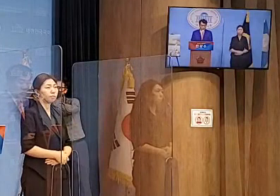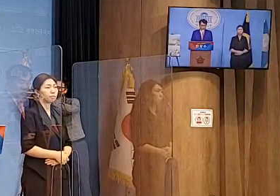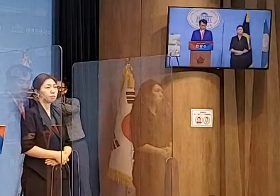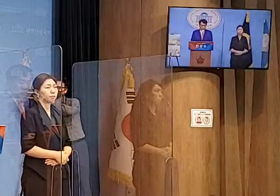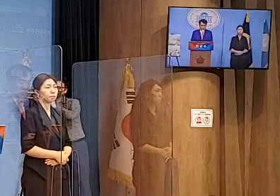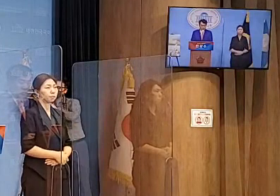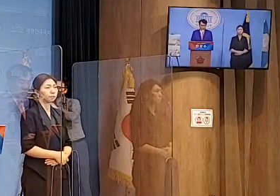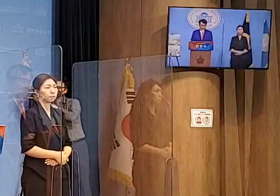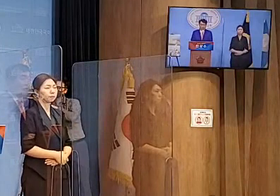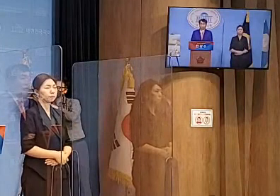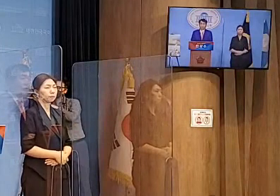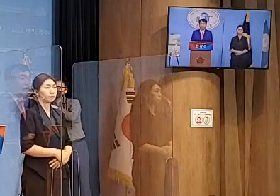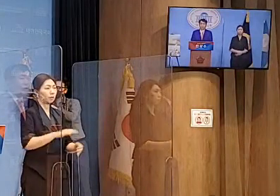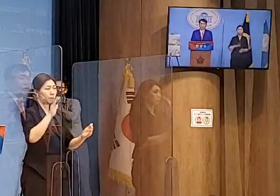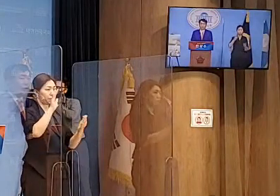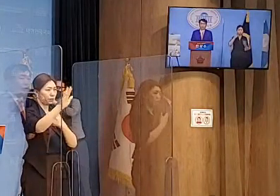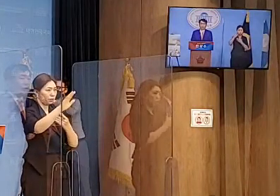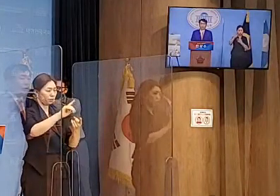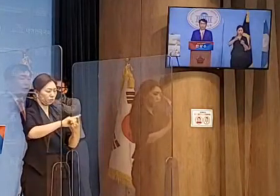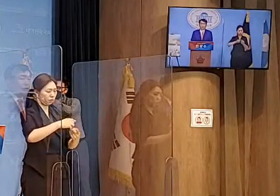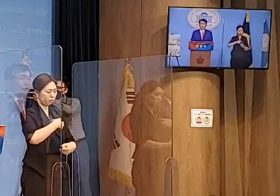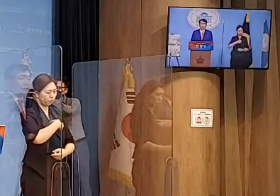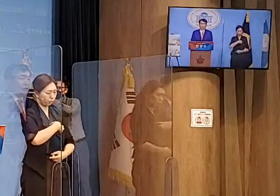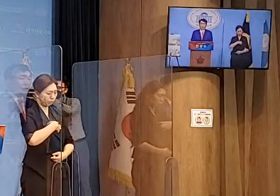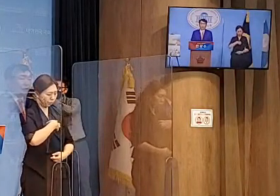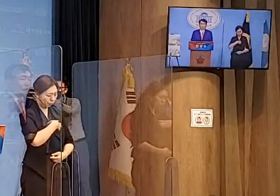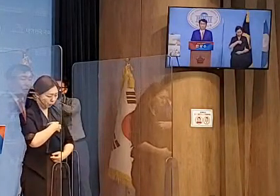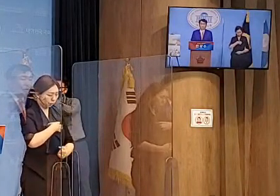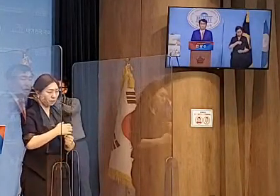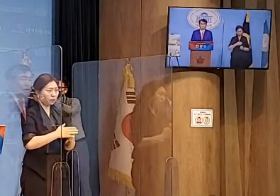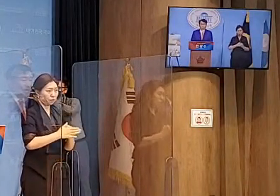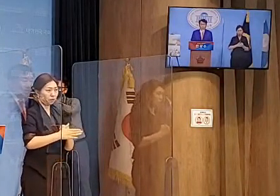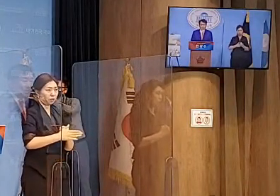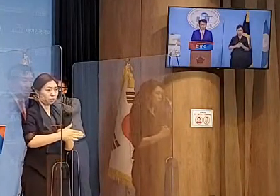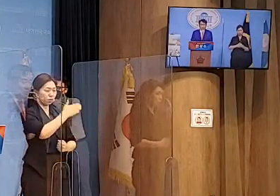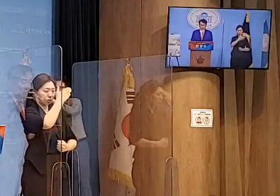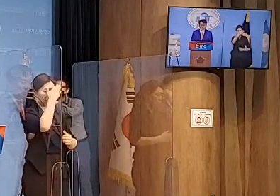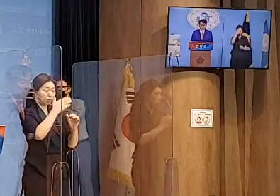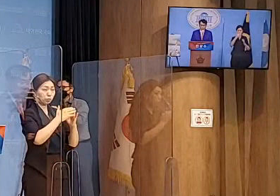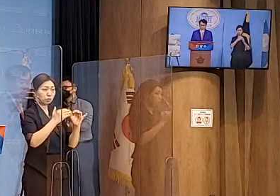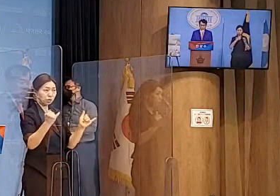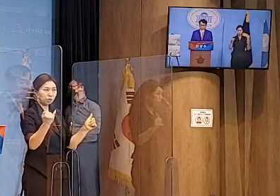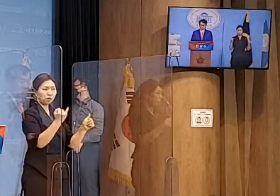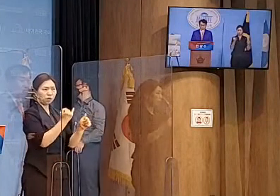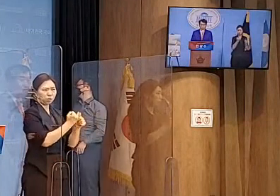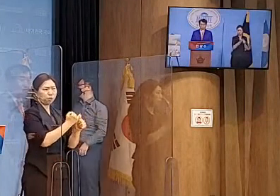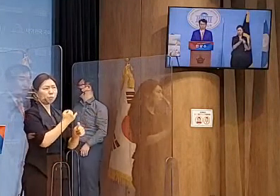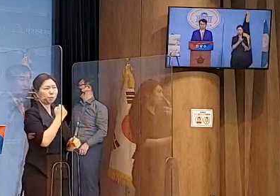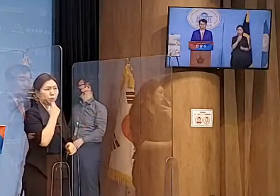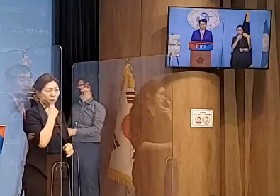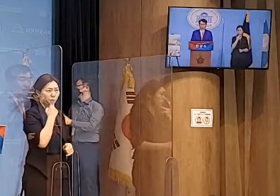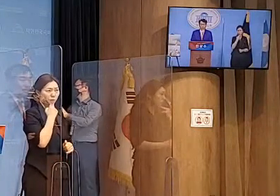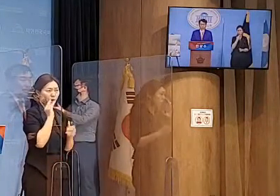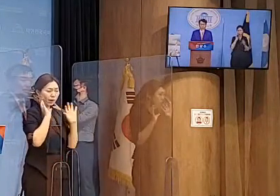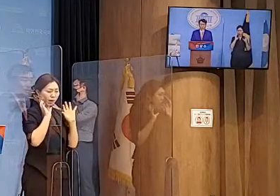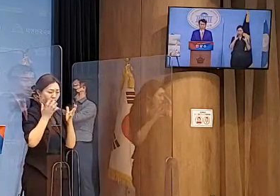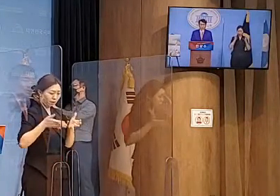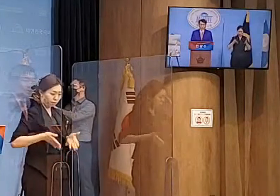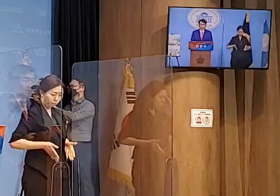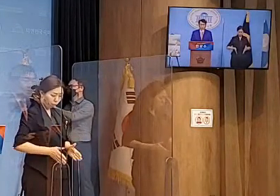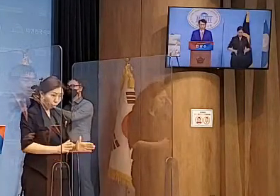미래에 대한 걱정에 전국민들이 결혼을 하지 않아서 출산제는